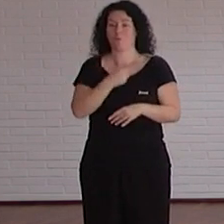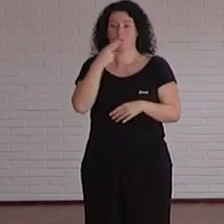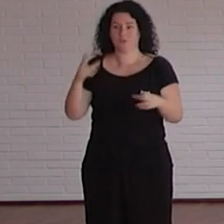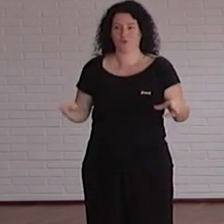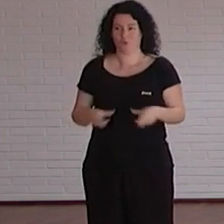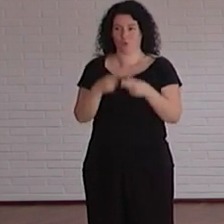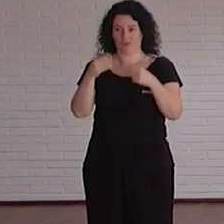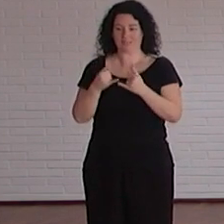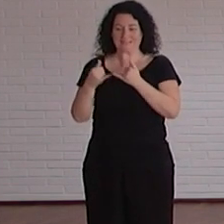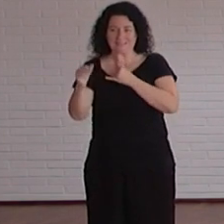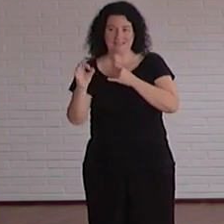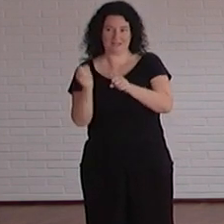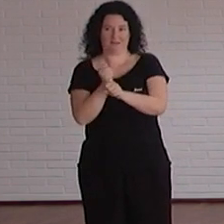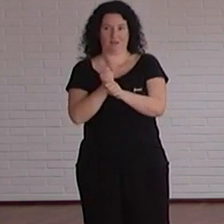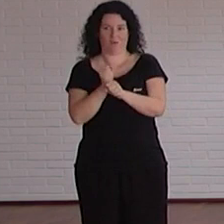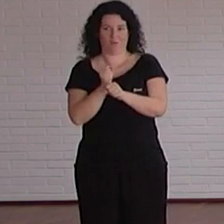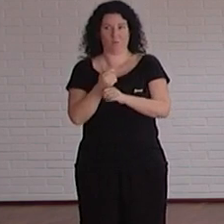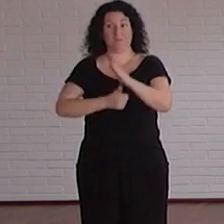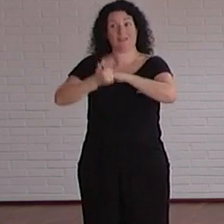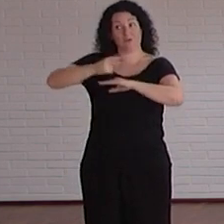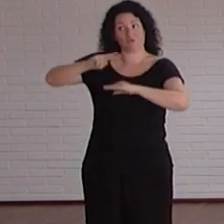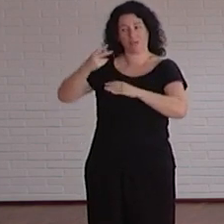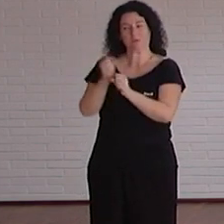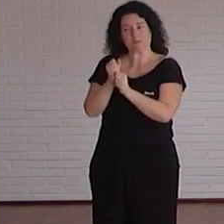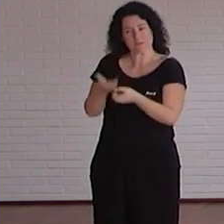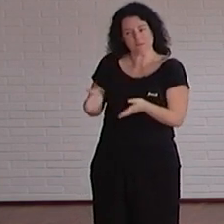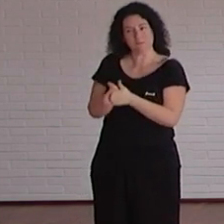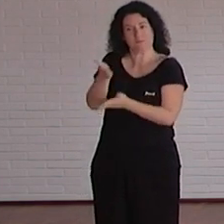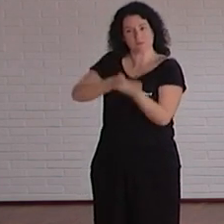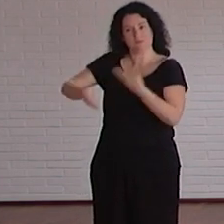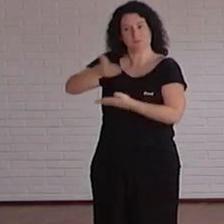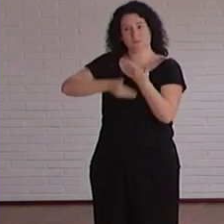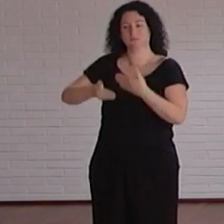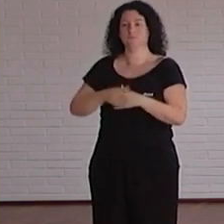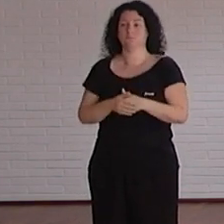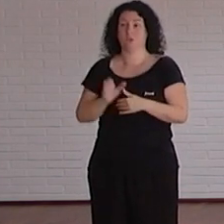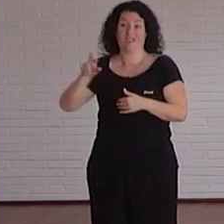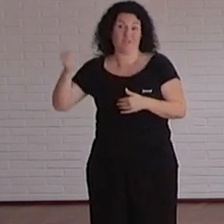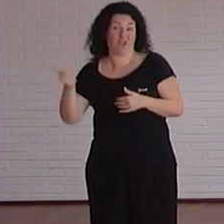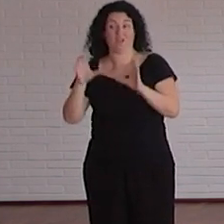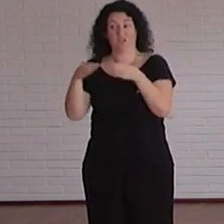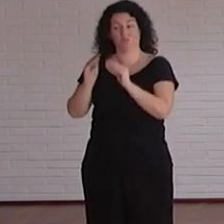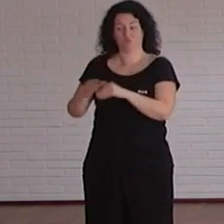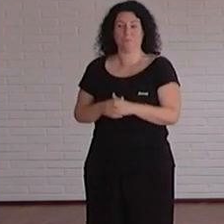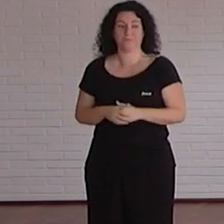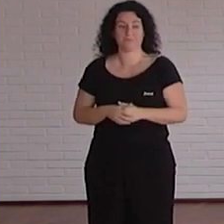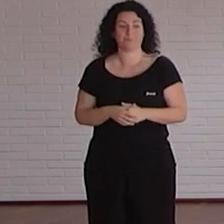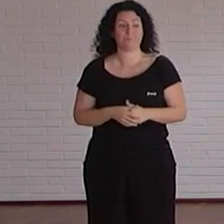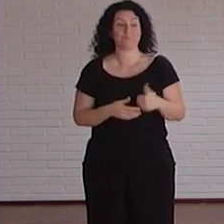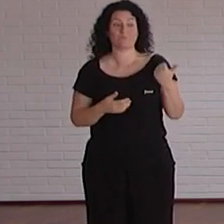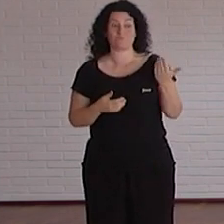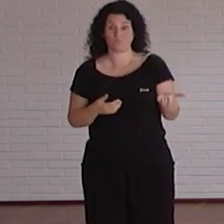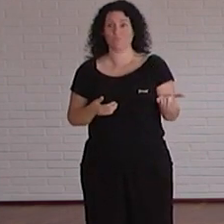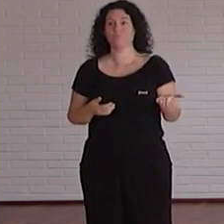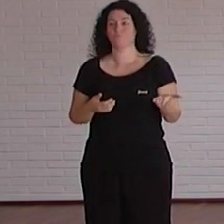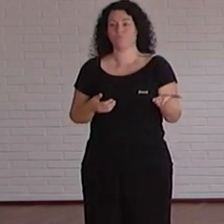también con el vicerrectorado y con tanto con Eva como con su equipo entonces pues esas son